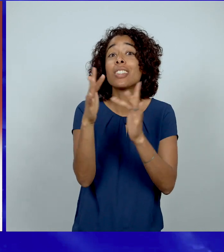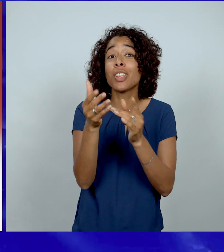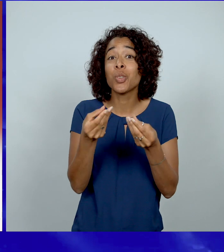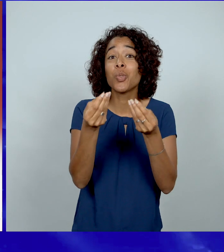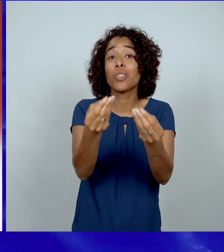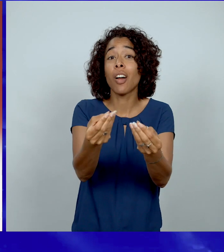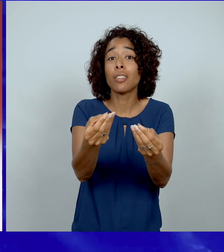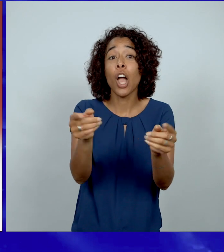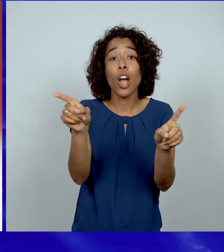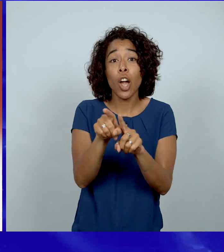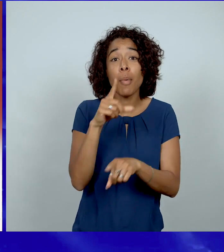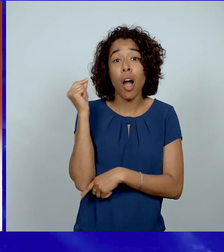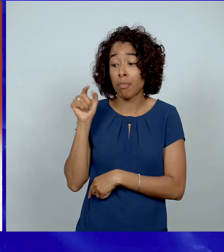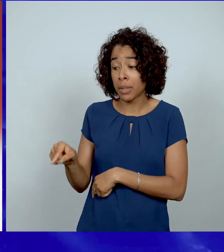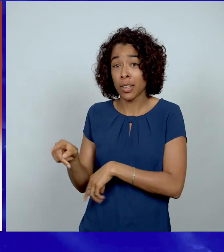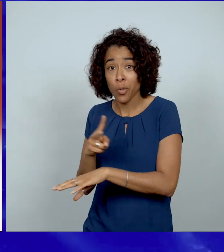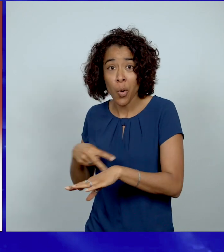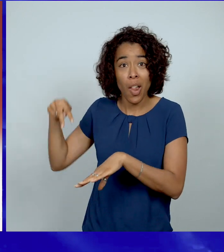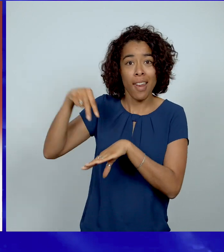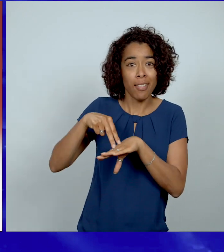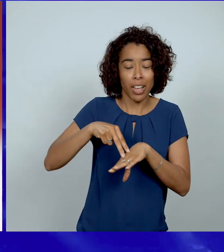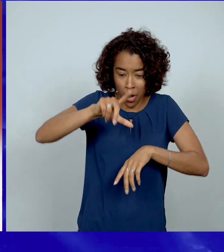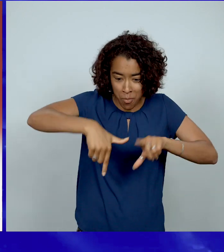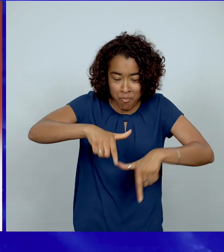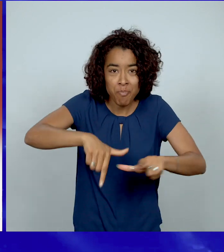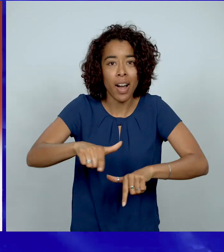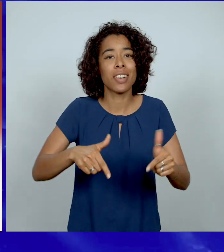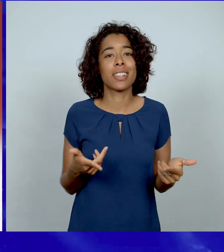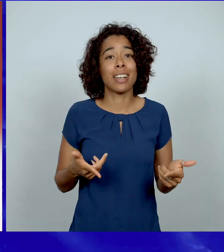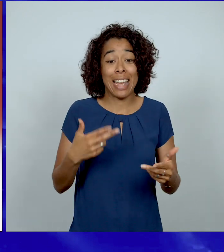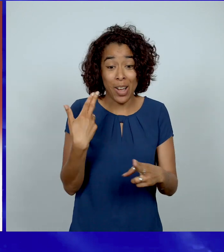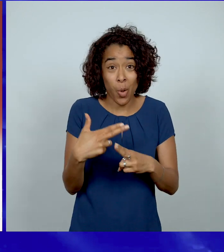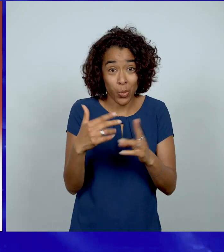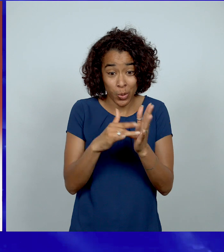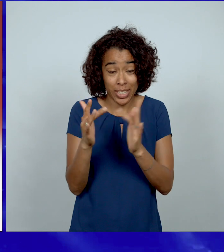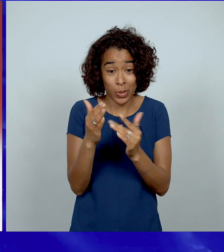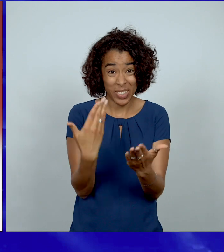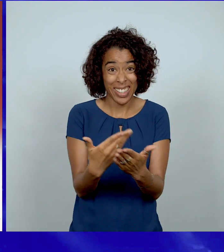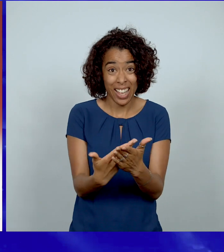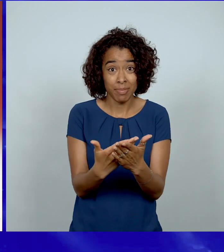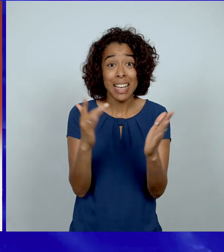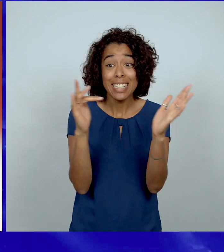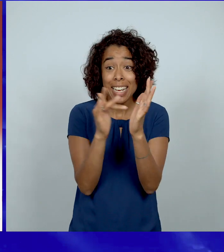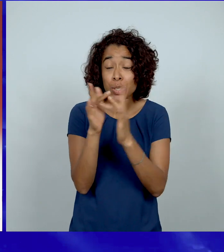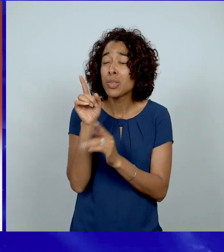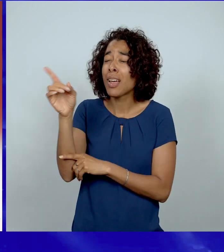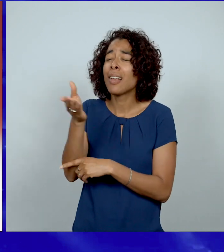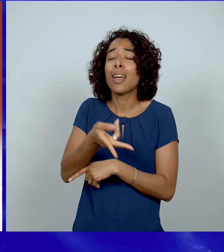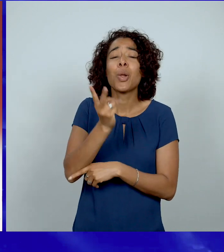puissiez, comme cet homme, vous lever et marcher. Qu'au nom de Jésus, c'est le cadeau que j'aimerais vous faire. C'est Jésus. C'est ça le plus beau cadeau de Noël.